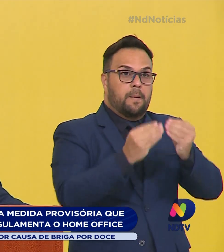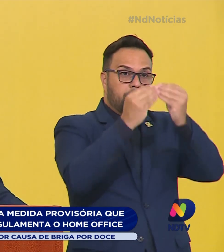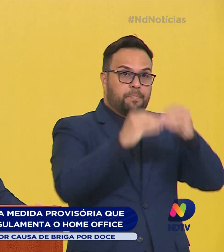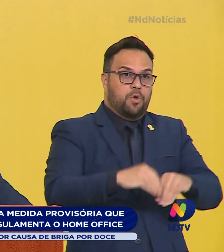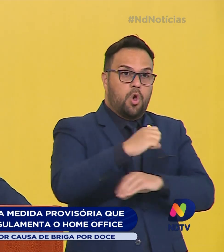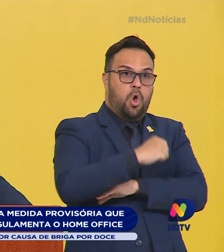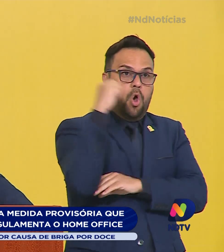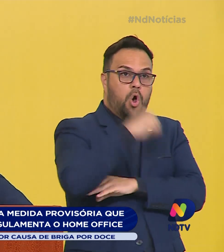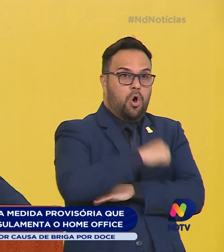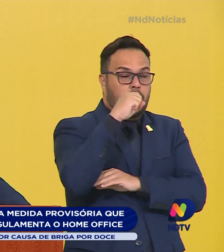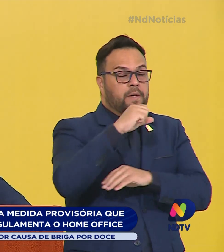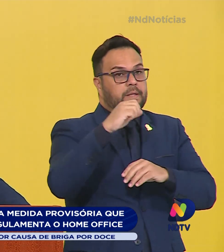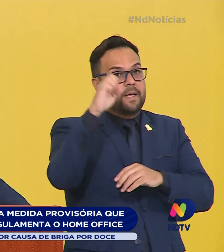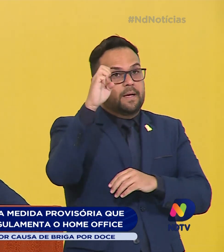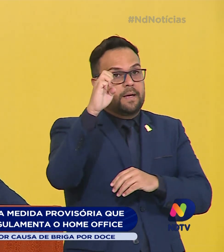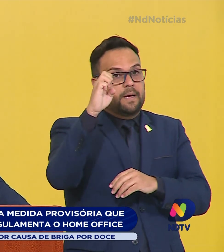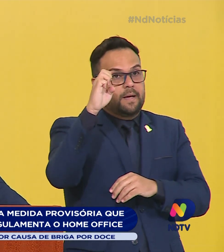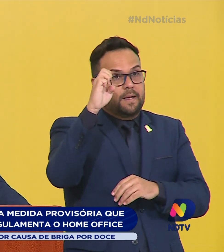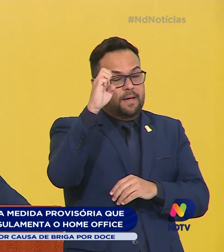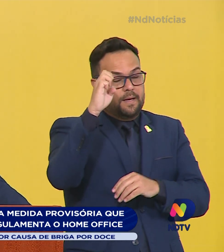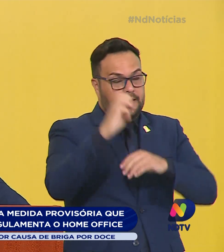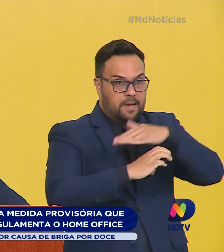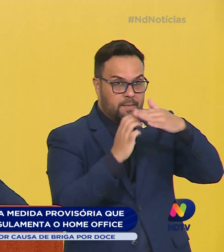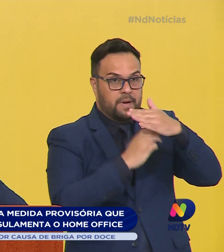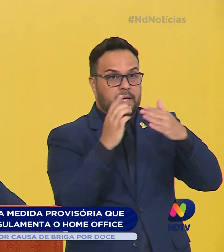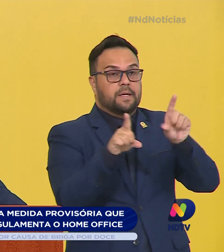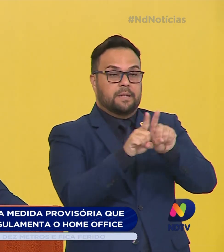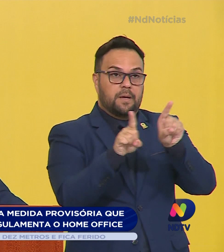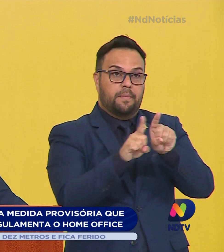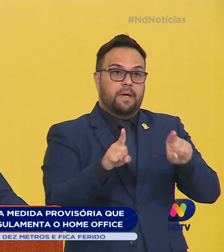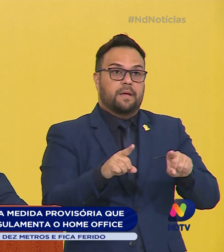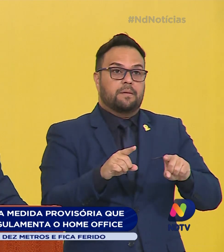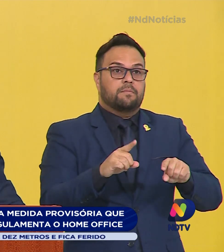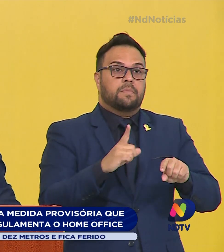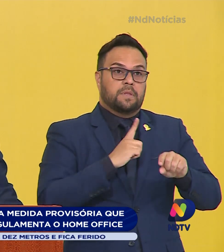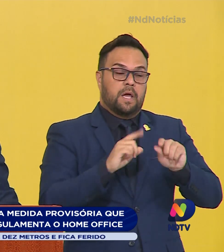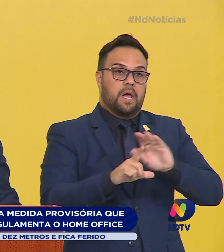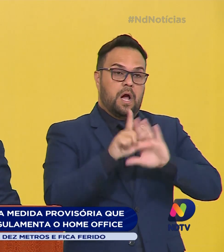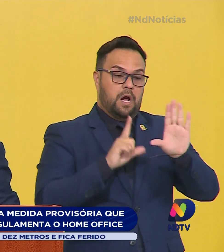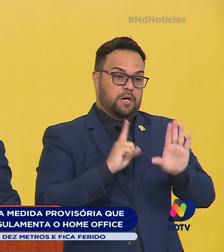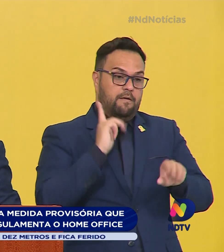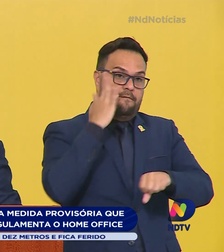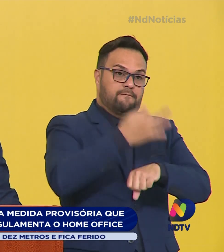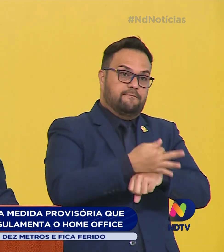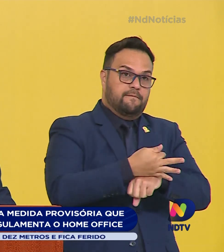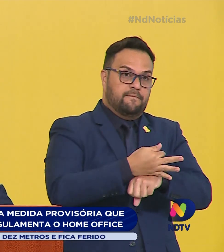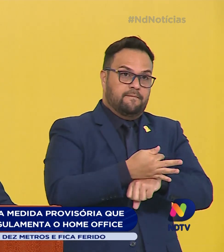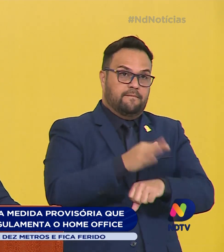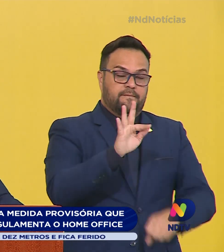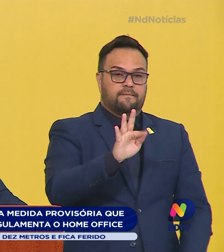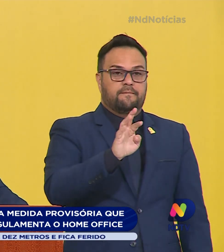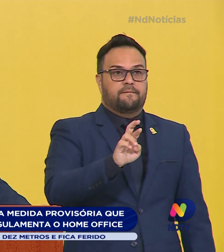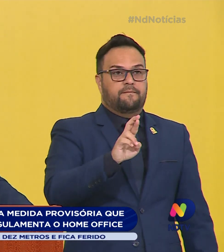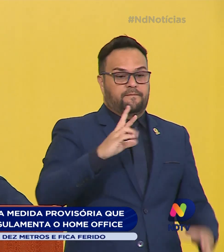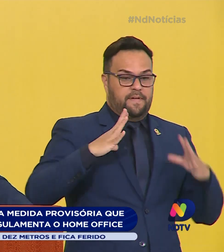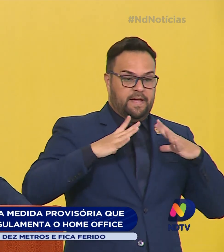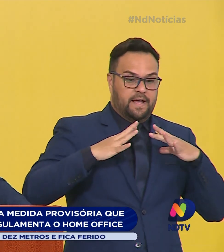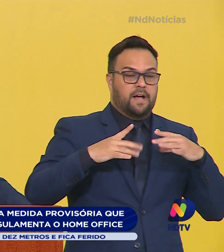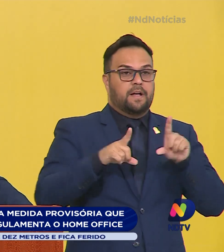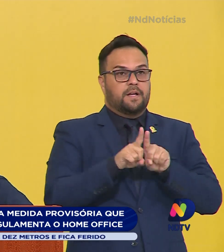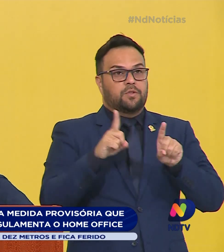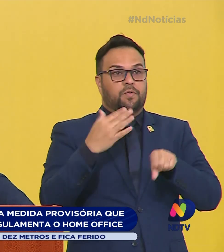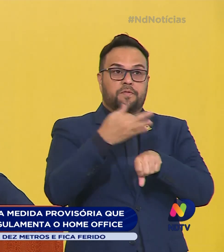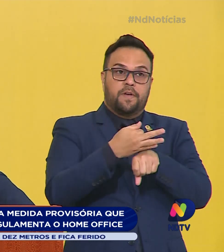a empresa. Passamos também pela antecipação de feriados, pela antecipação de férias